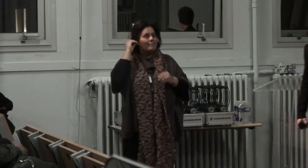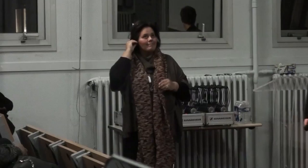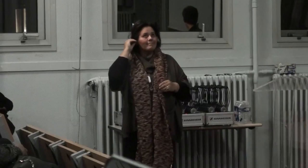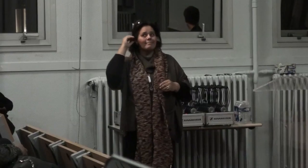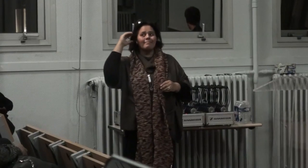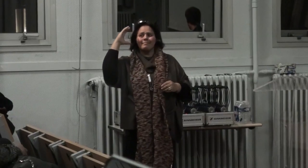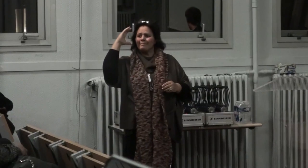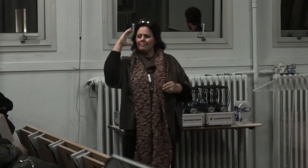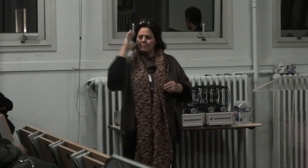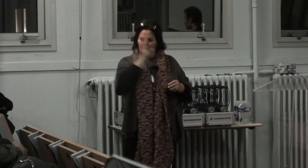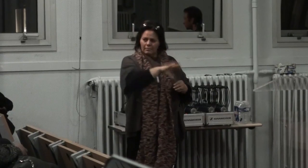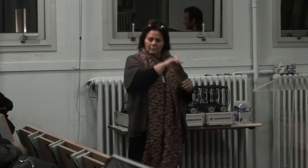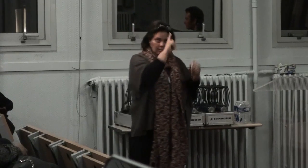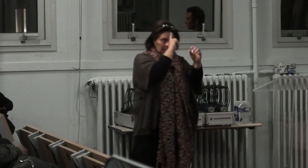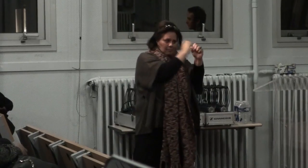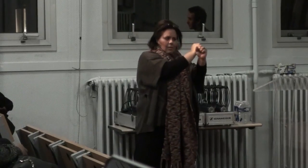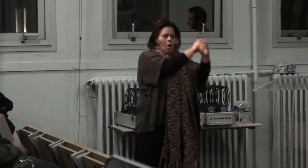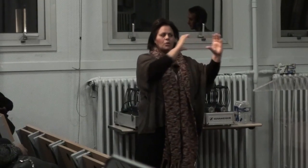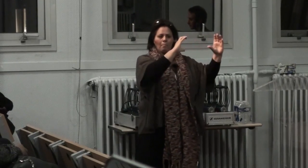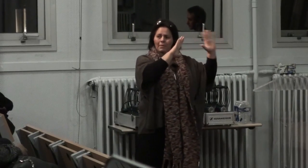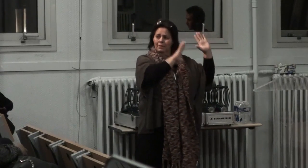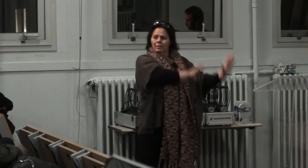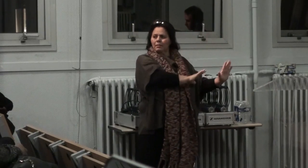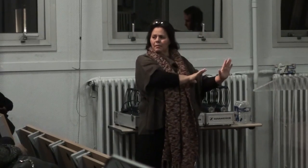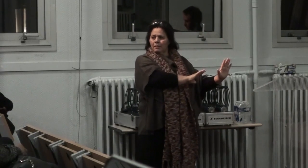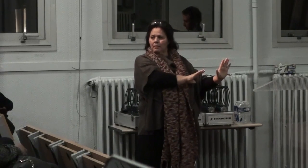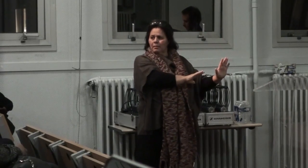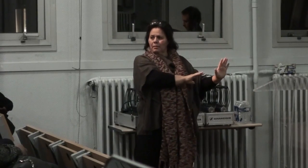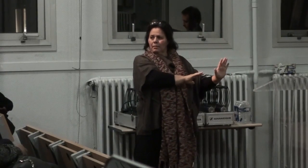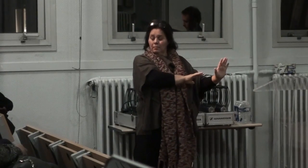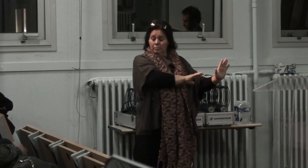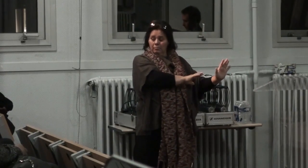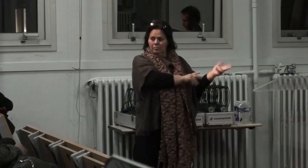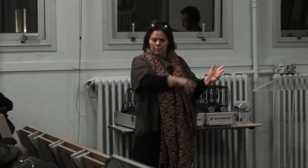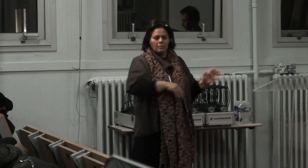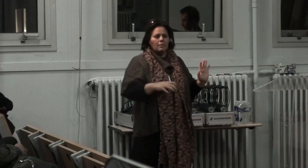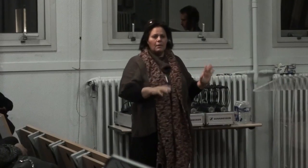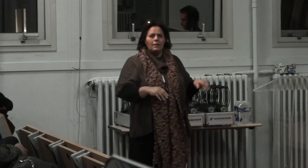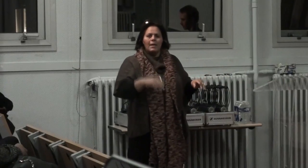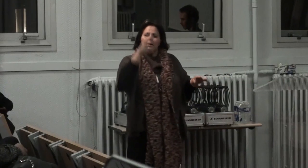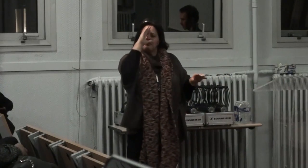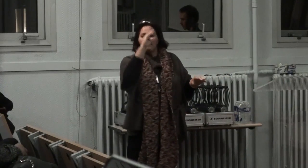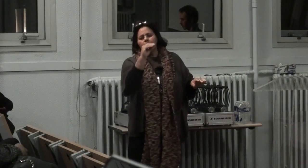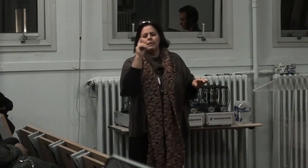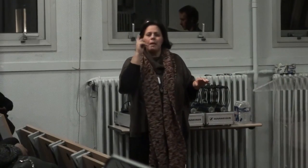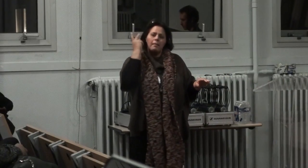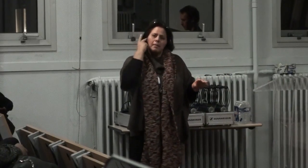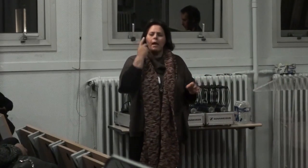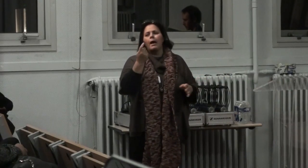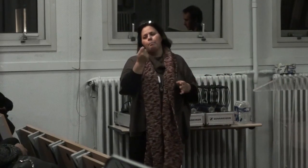l'aspect humain c'est toute la question de t'entendre ça c'est pour la catégorie des parents entendants et des